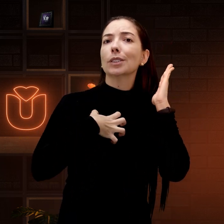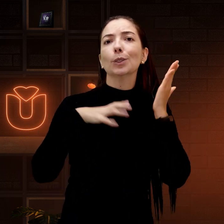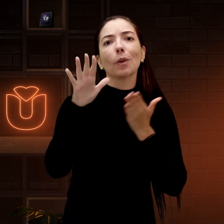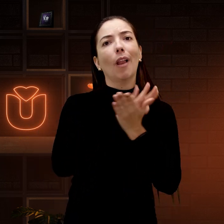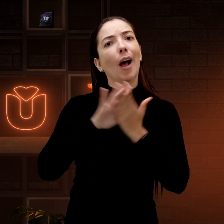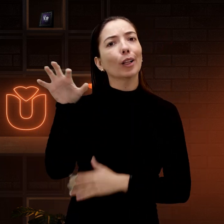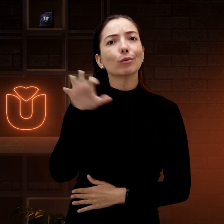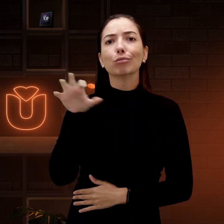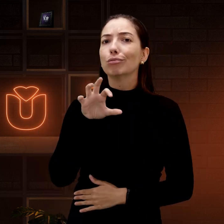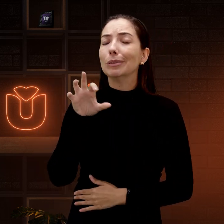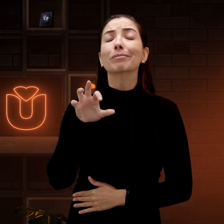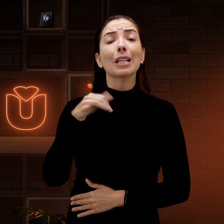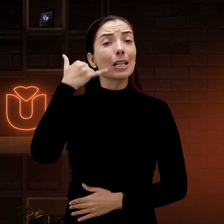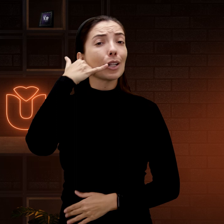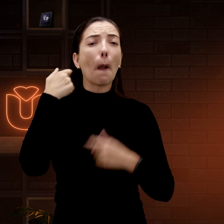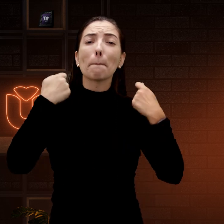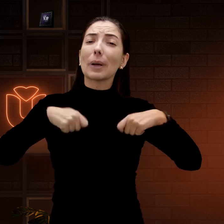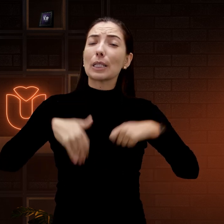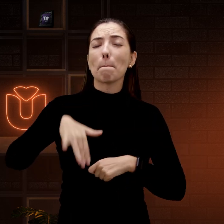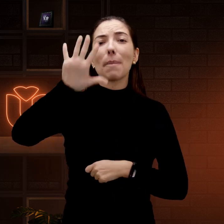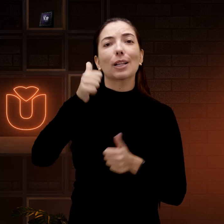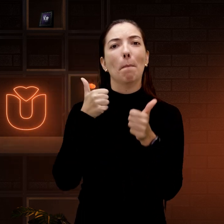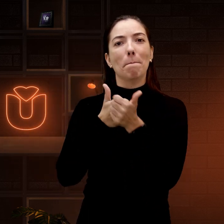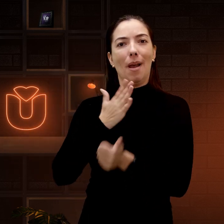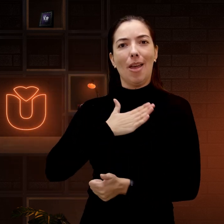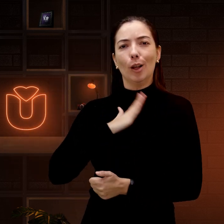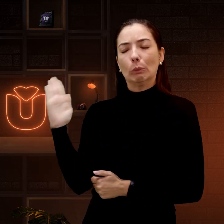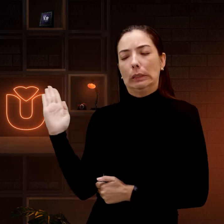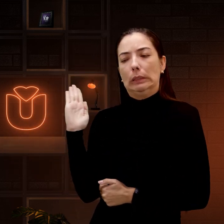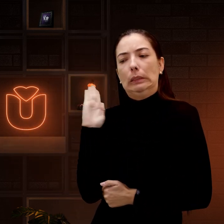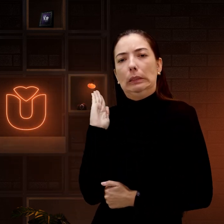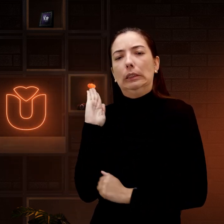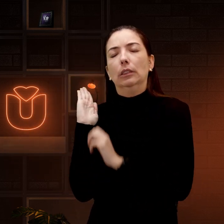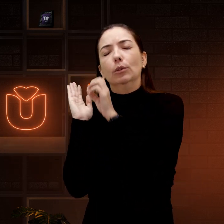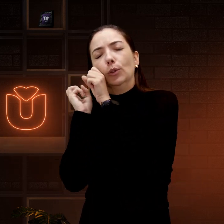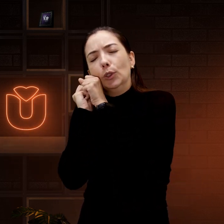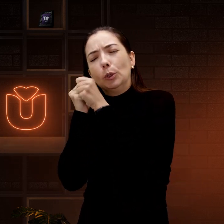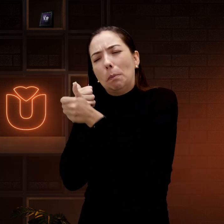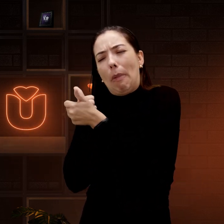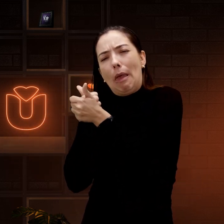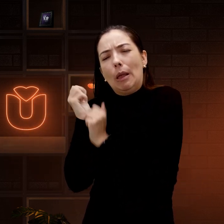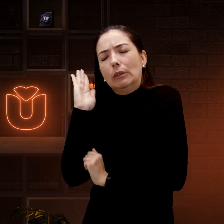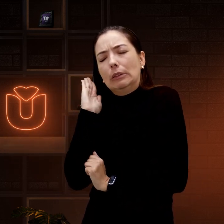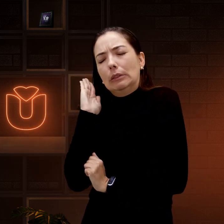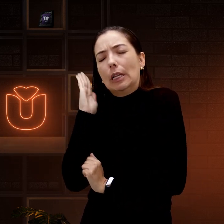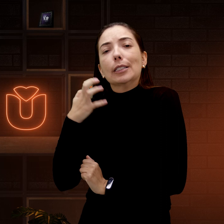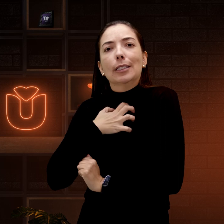E eu não sentia a vibração. Precisava colocar mais perto. Então, colocava bem debaixo do meu